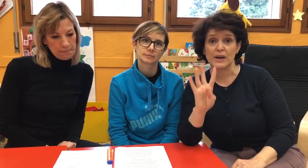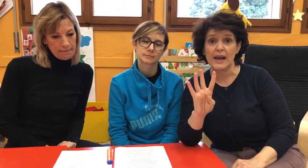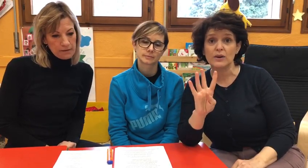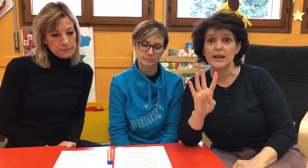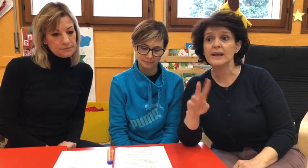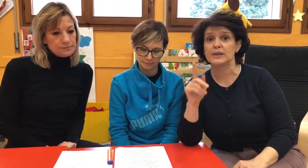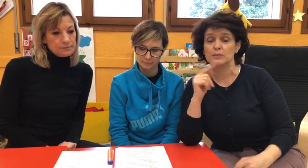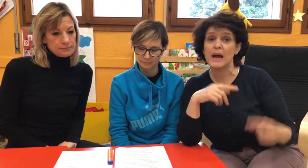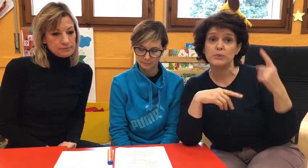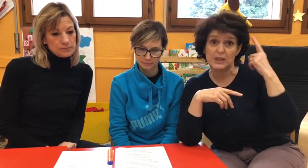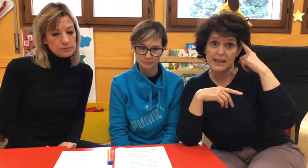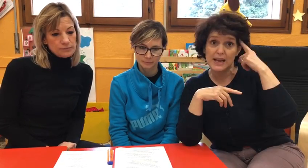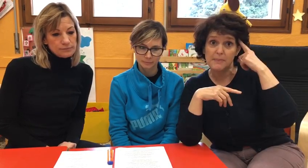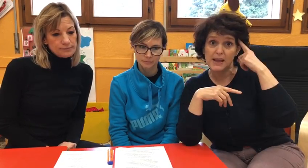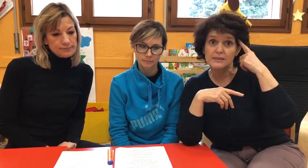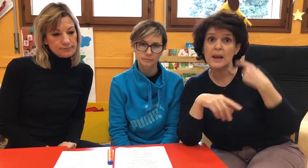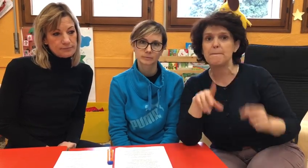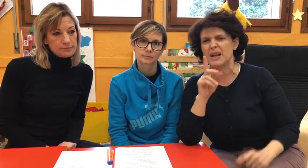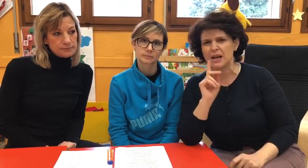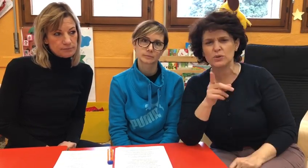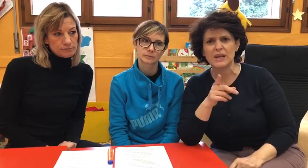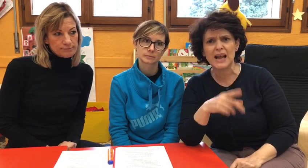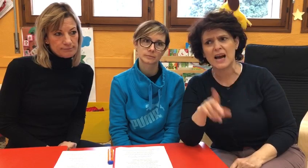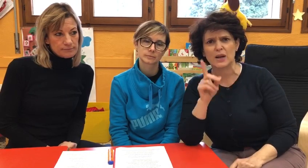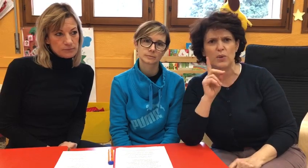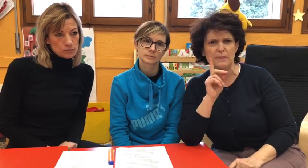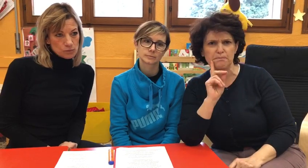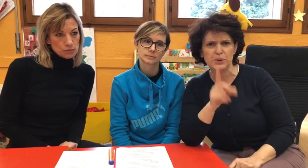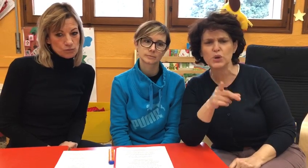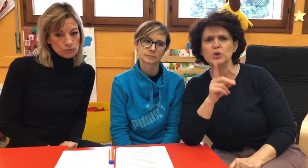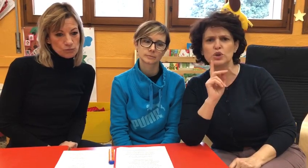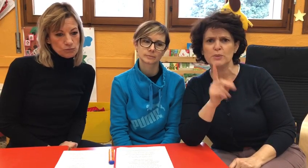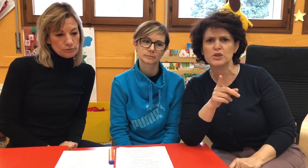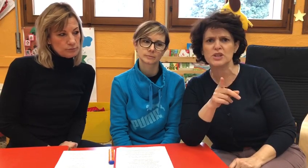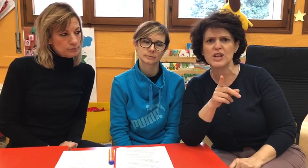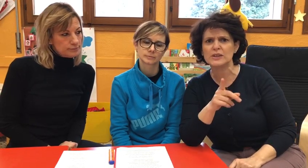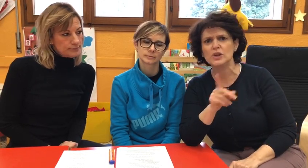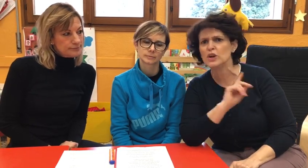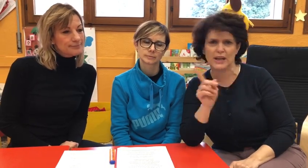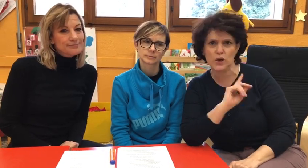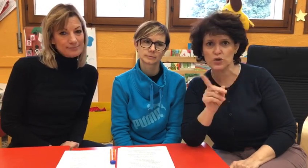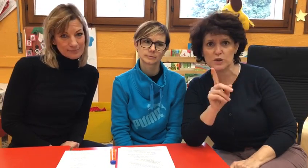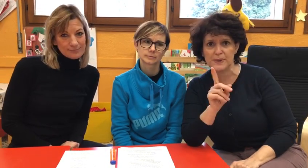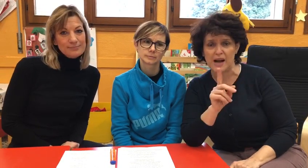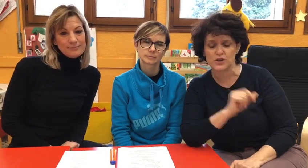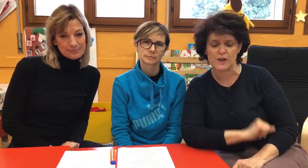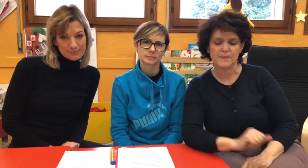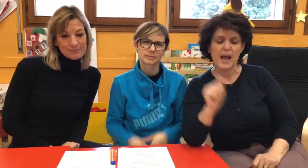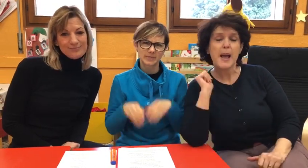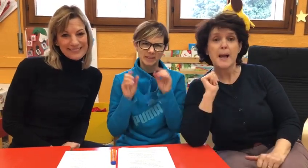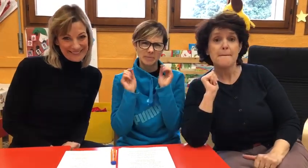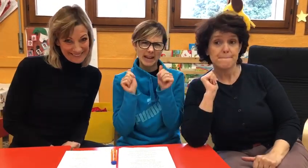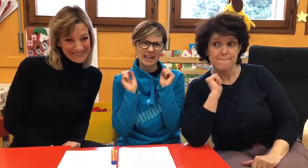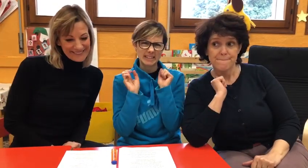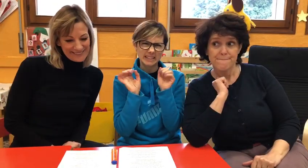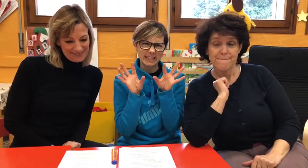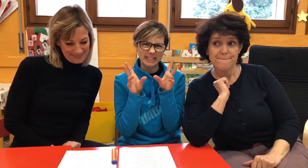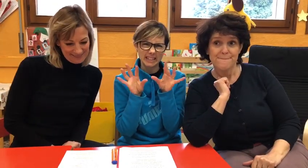regole che dobbiamo tenere a mente per allontanare quel brutto mostriciattolo che non ci piace. The bad yucky